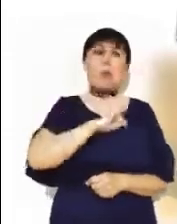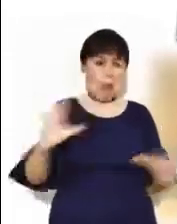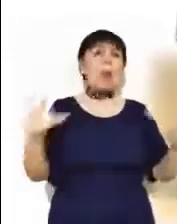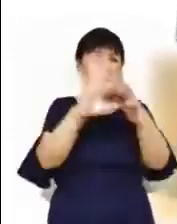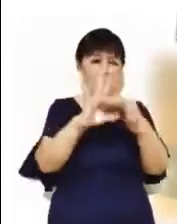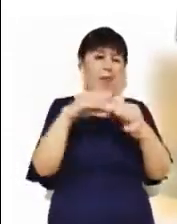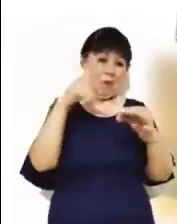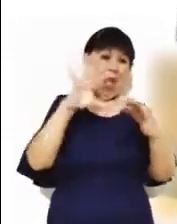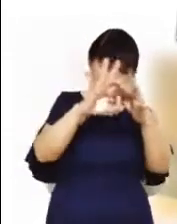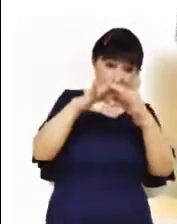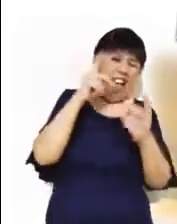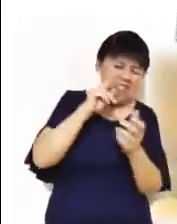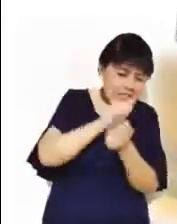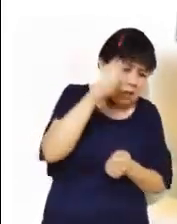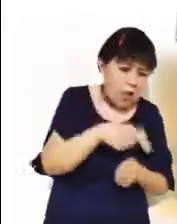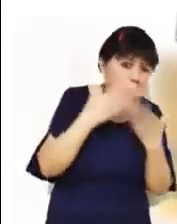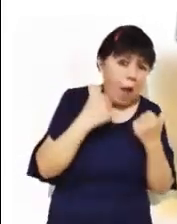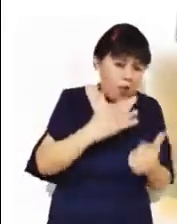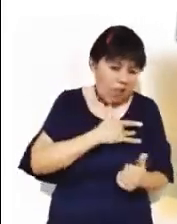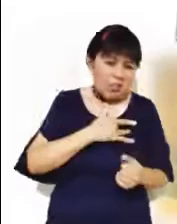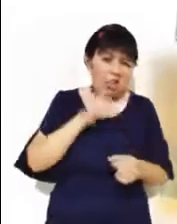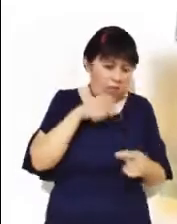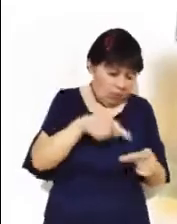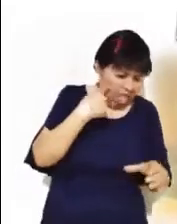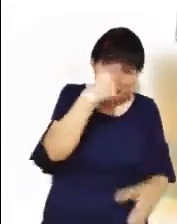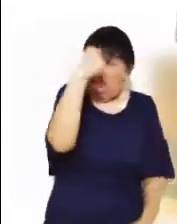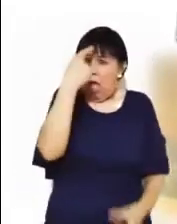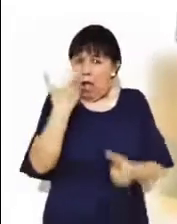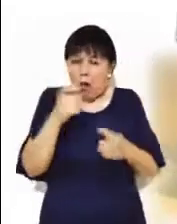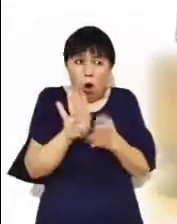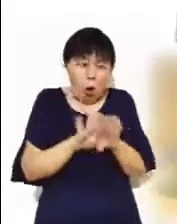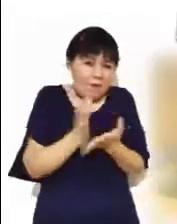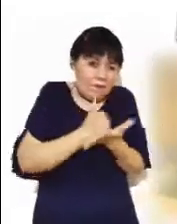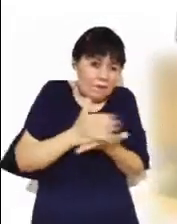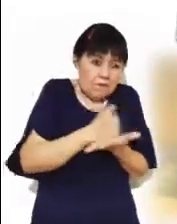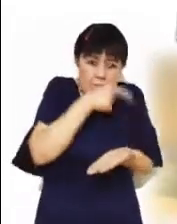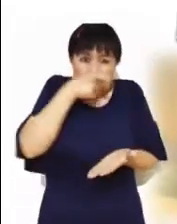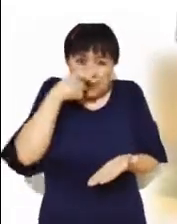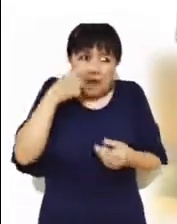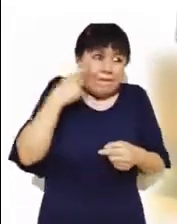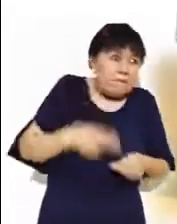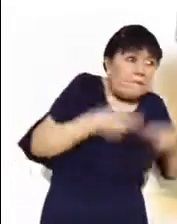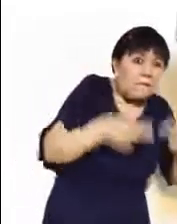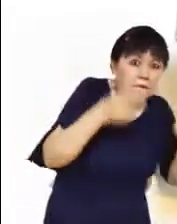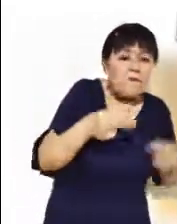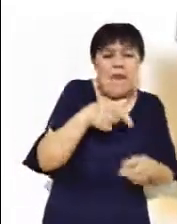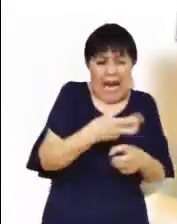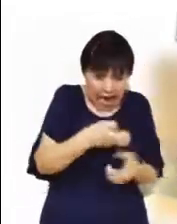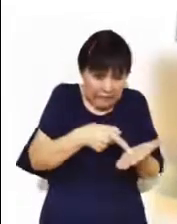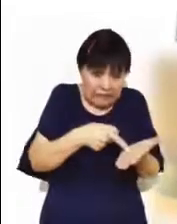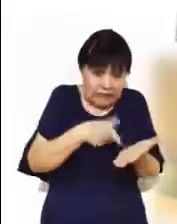tiene corazón y en sus entrañas solo se busca ganancia y comercialización, nos llevará a peores